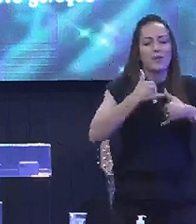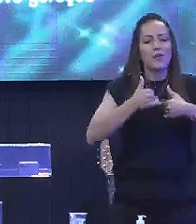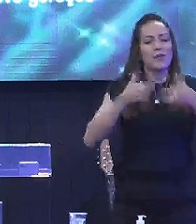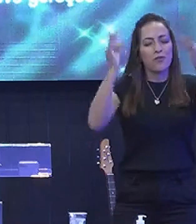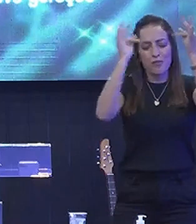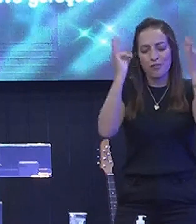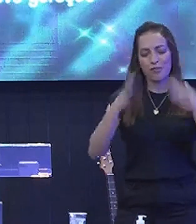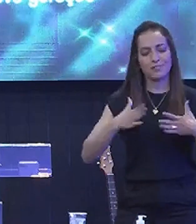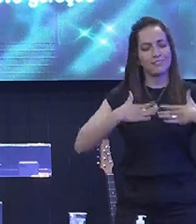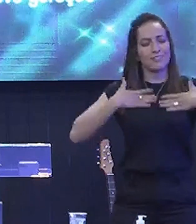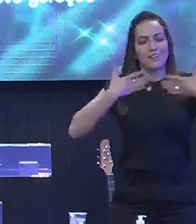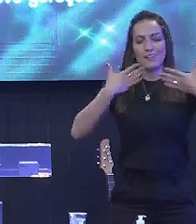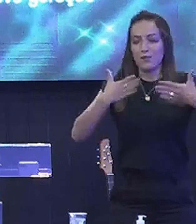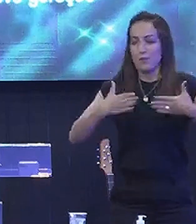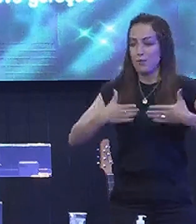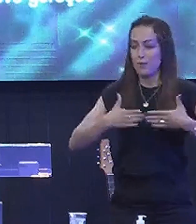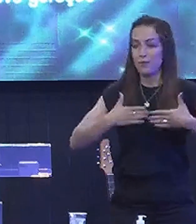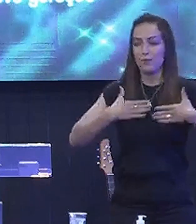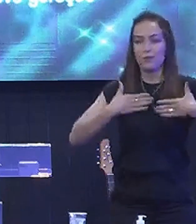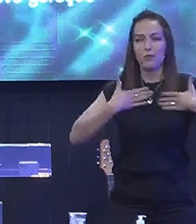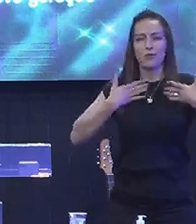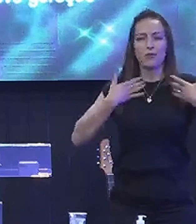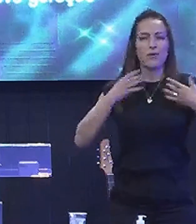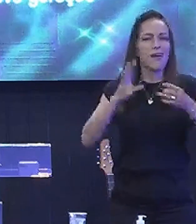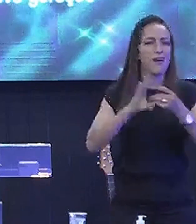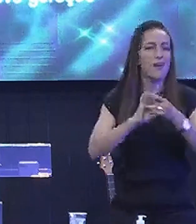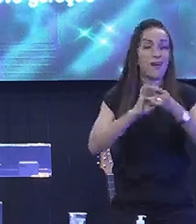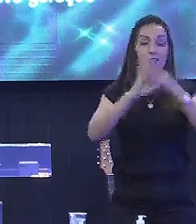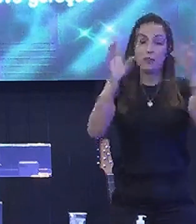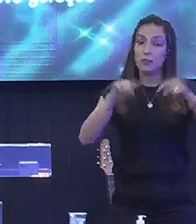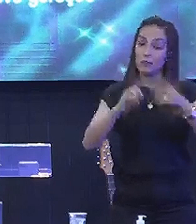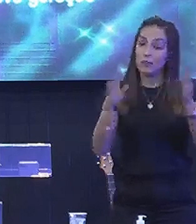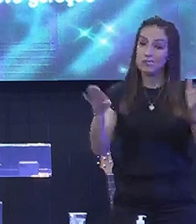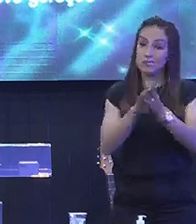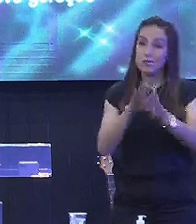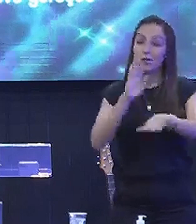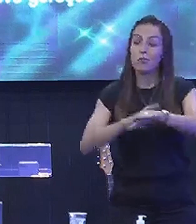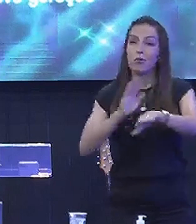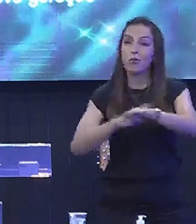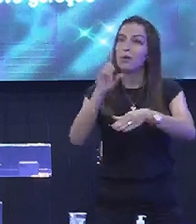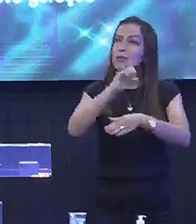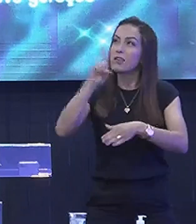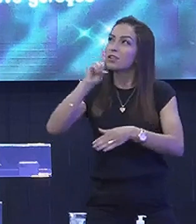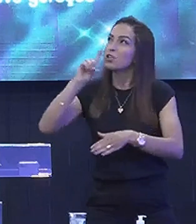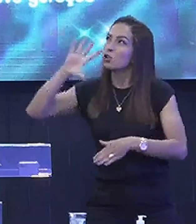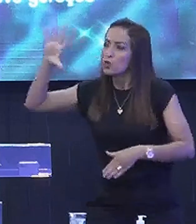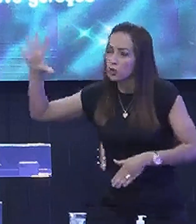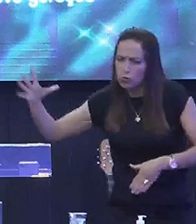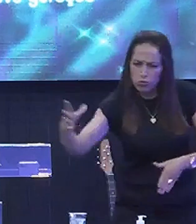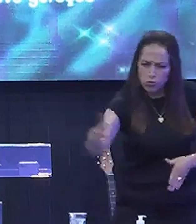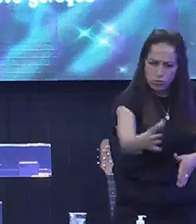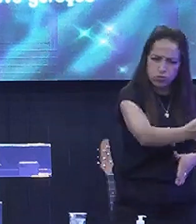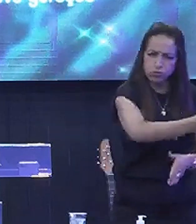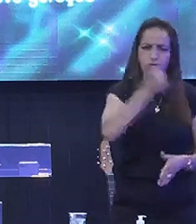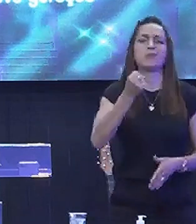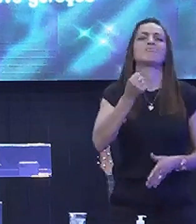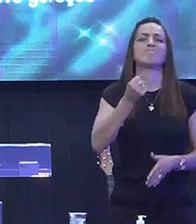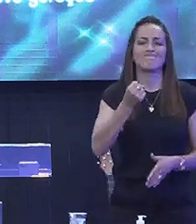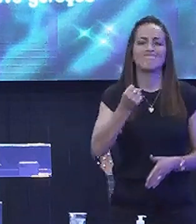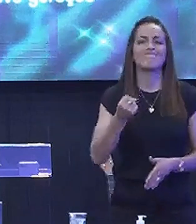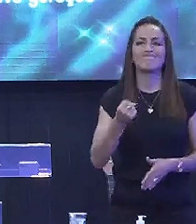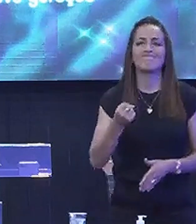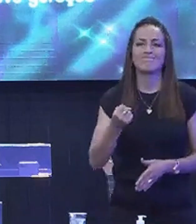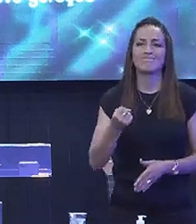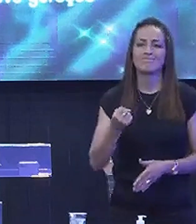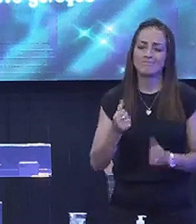Sabe Tudo É espaço Lindo Mas chega O momento Onde Deus Te toma Pela mão E te leva Para um caminho